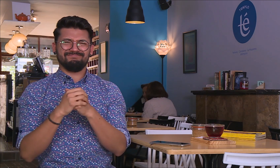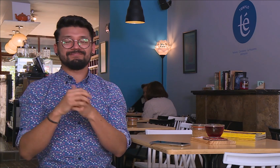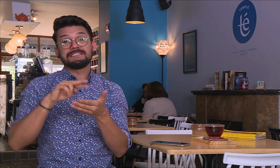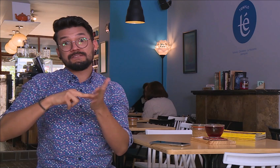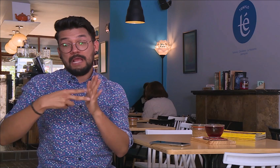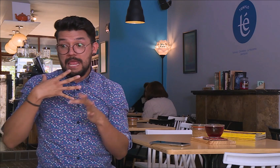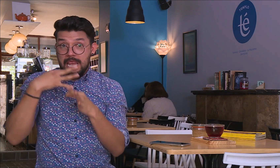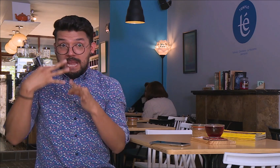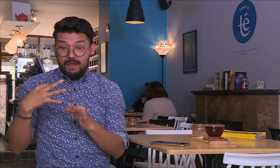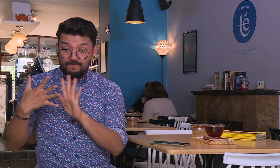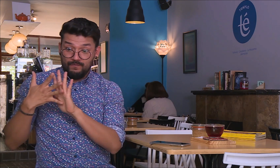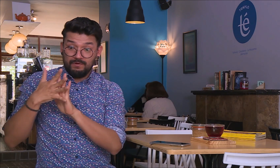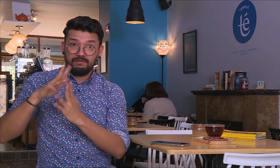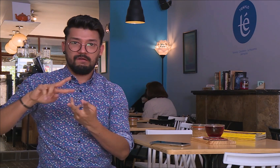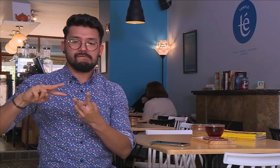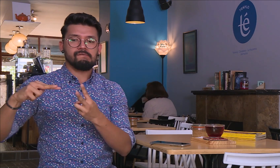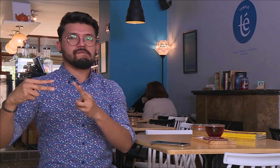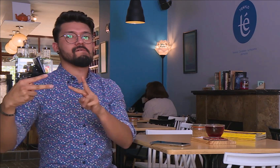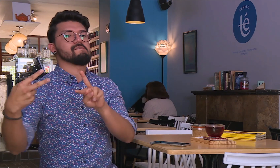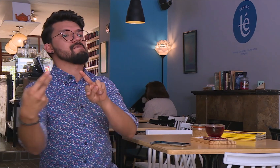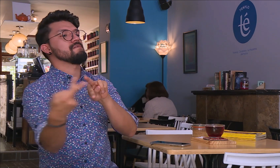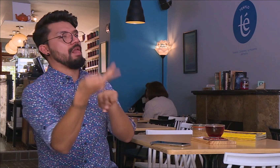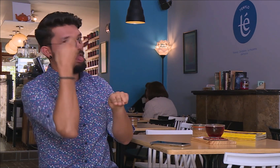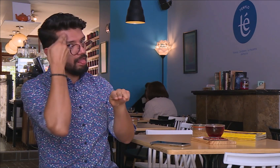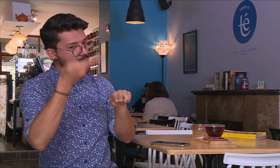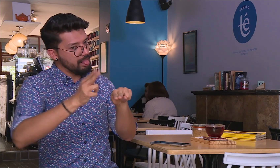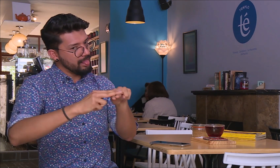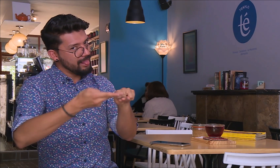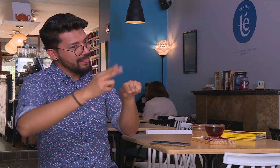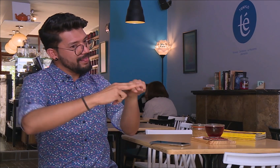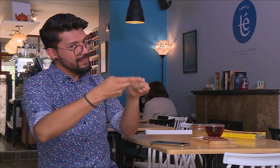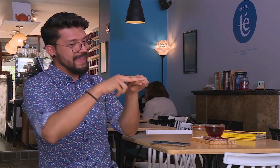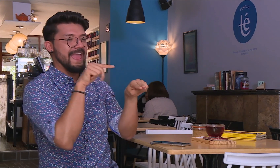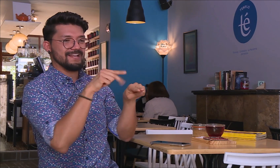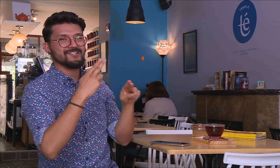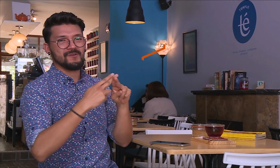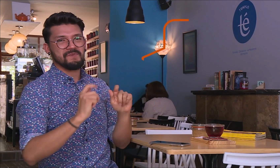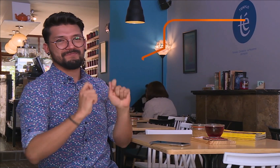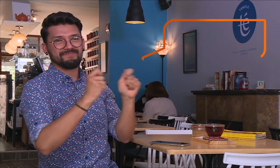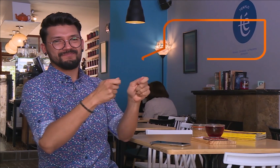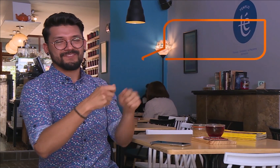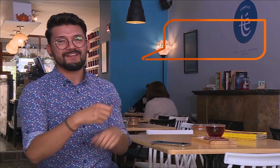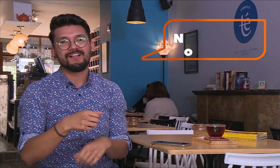En ocasiones, para desinformar. A esto le llamamos noticias falsas.